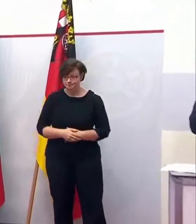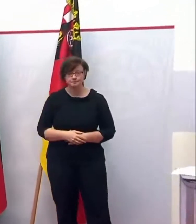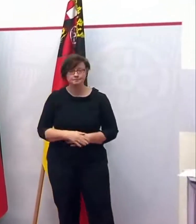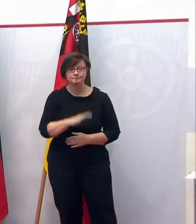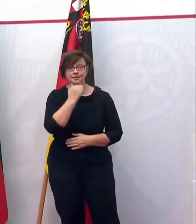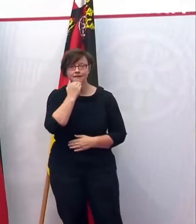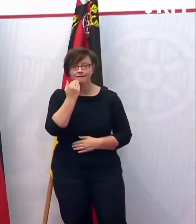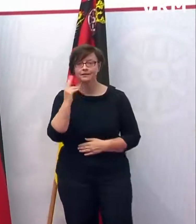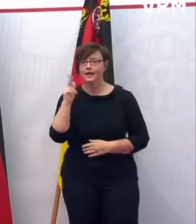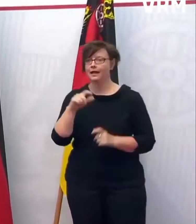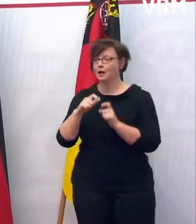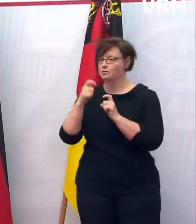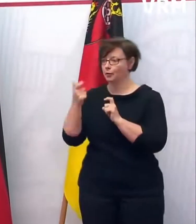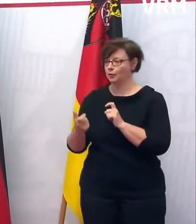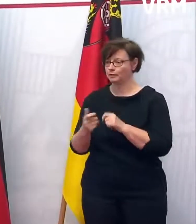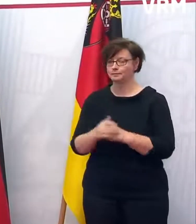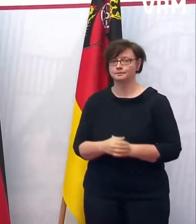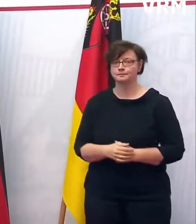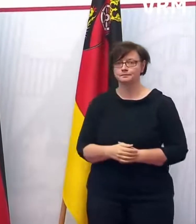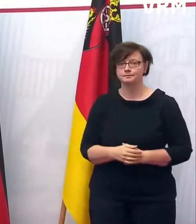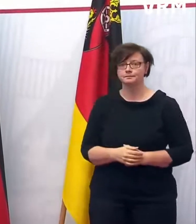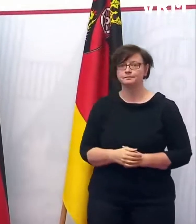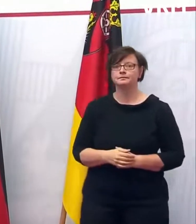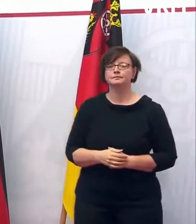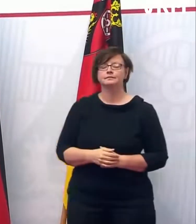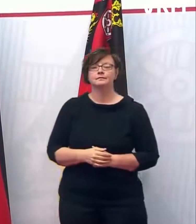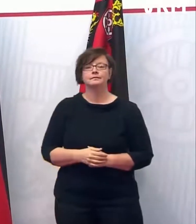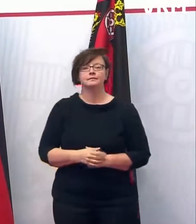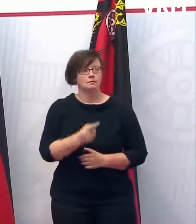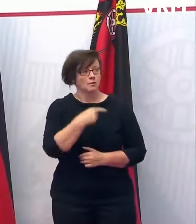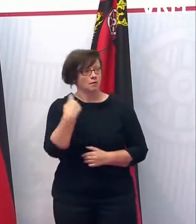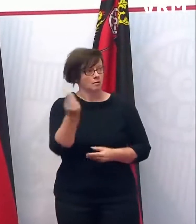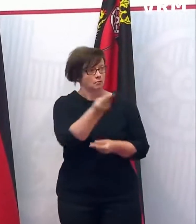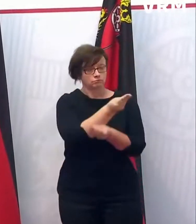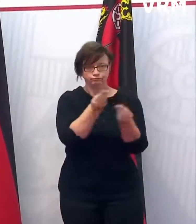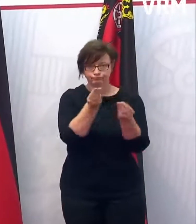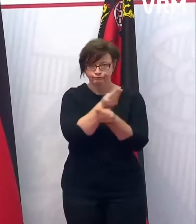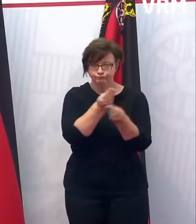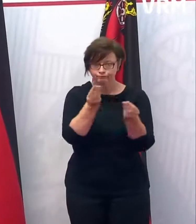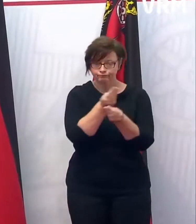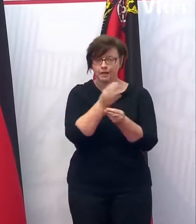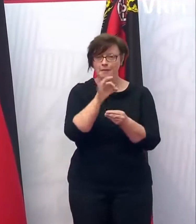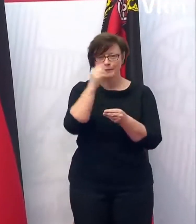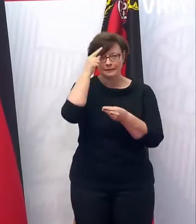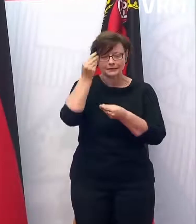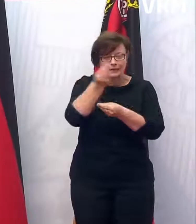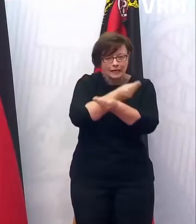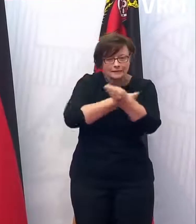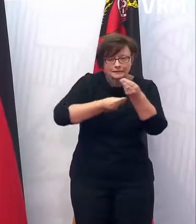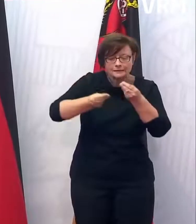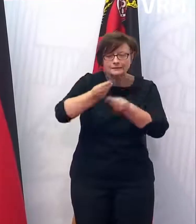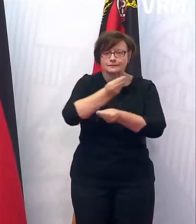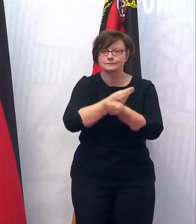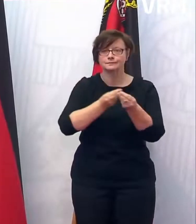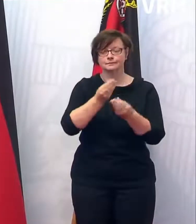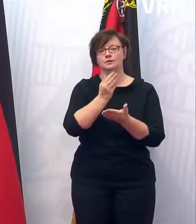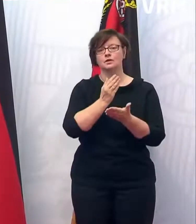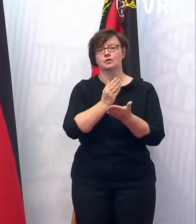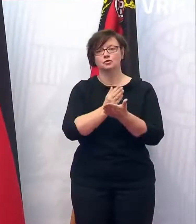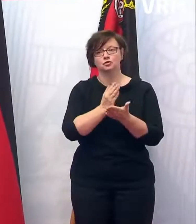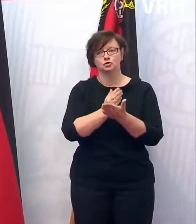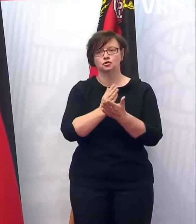Vielen Dank, Herr Brück. Ich will noch sagen, wir haben auch miteinander besprochen, auch im Ministerrat so angesprochen,